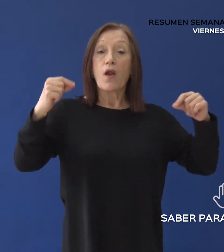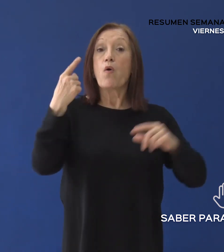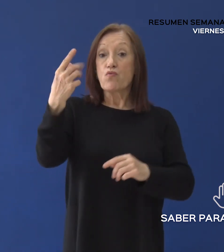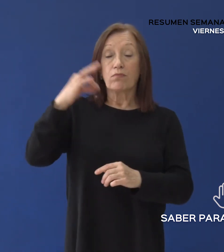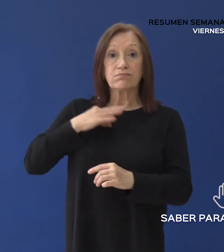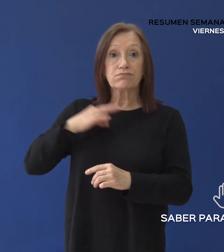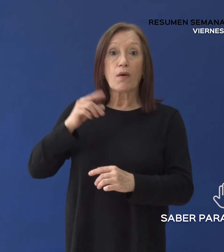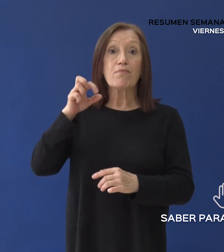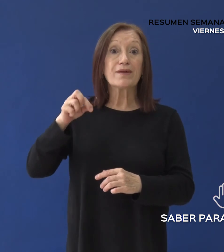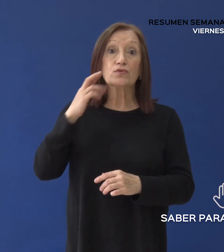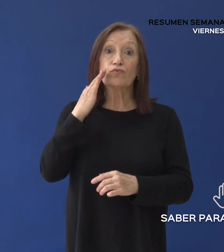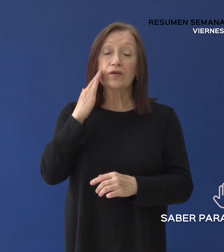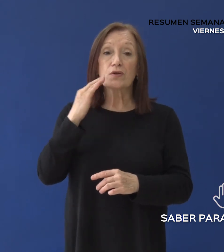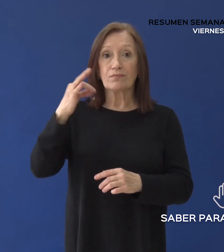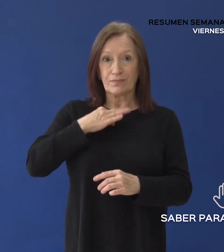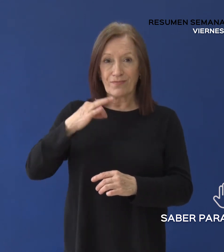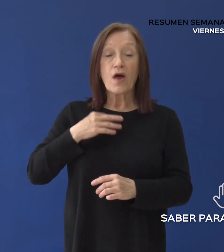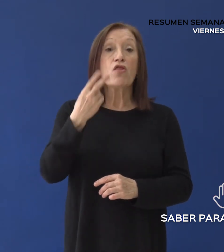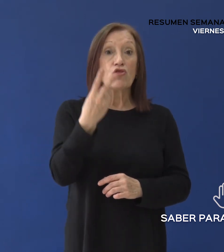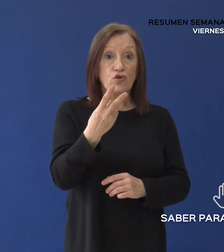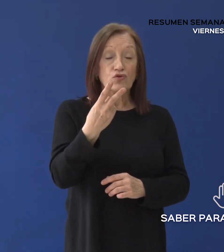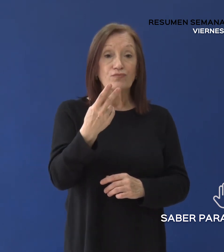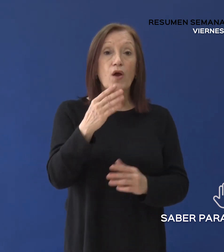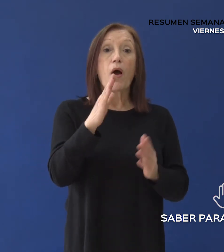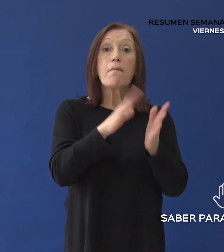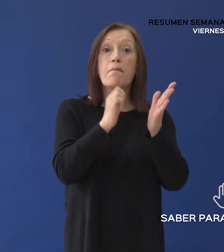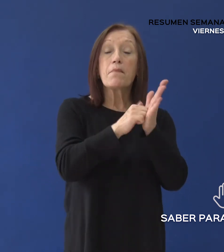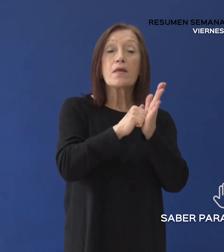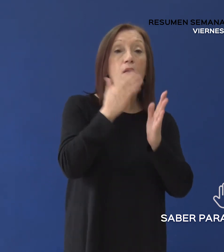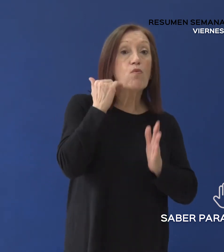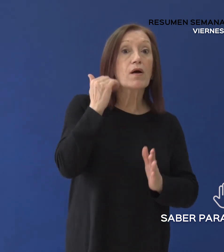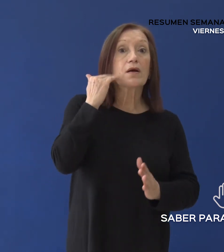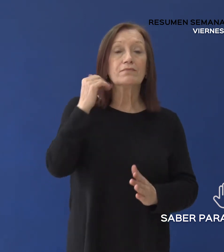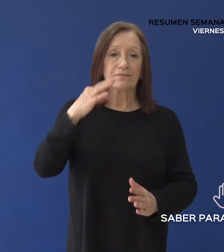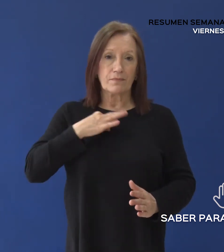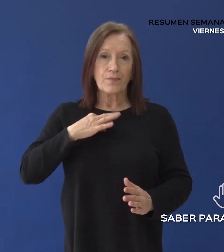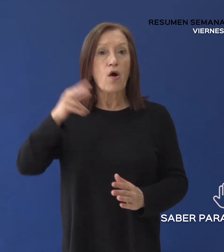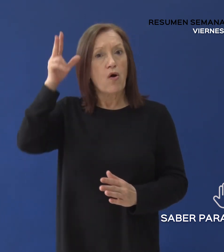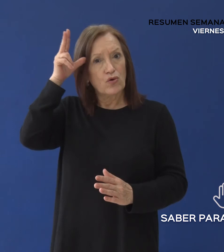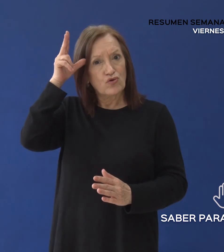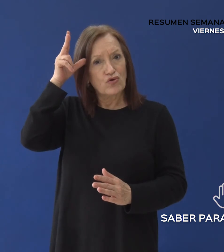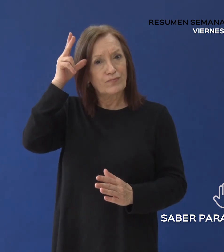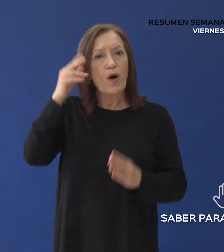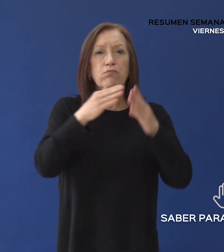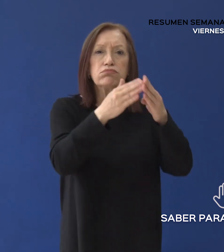Perito Moreno 2. Piedra Buena 8. Puerto Deseado